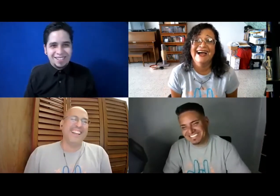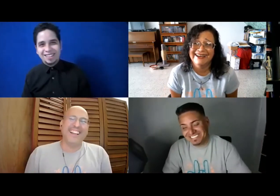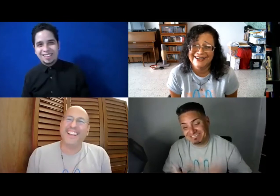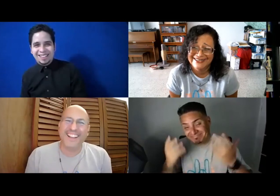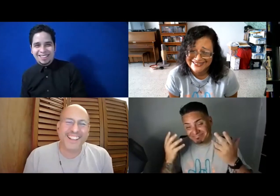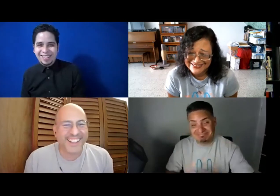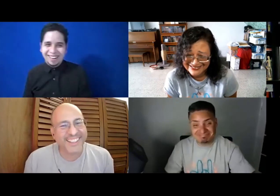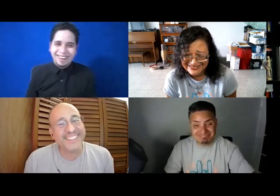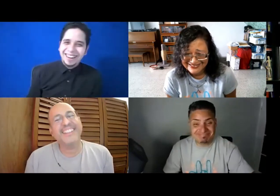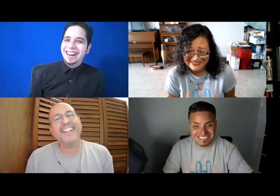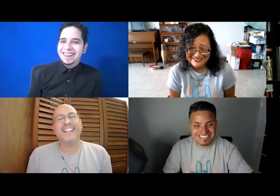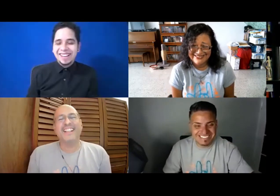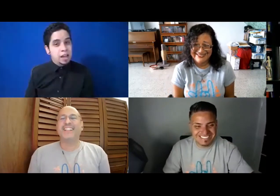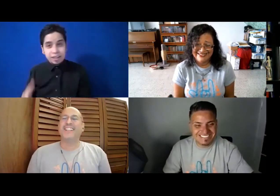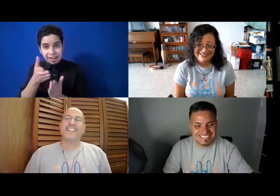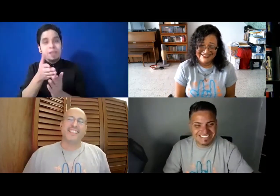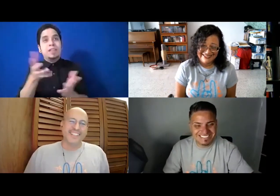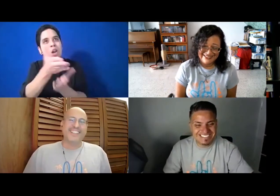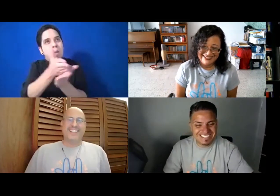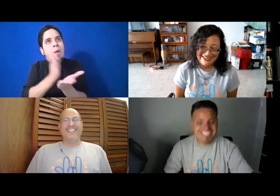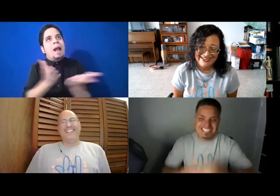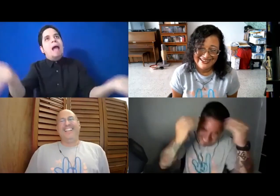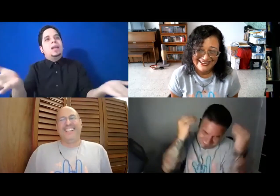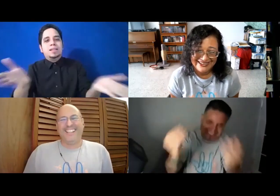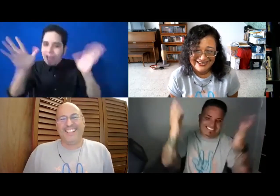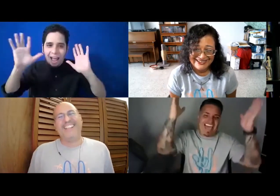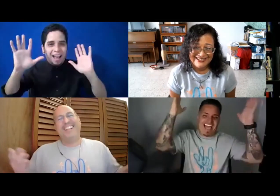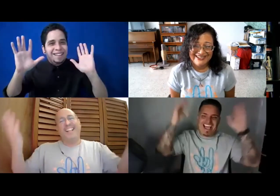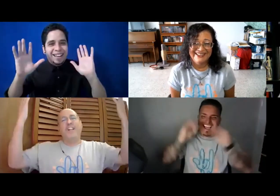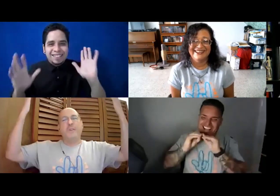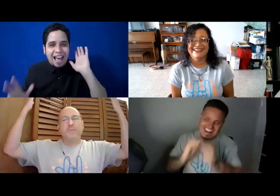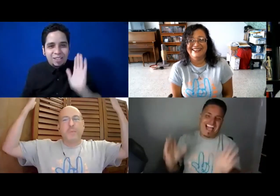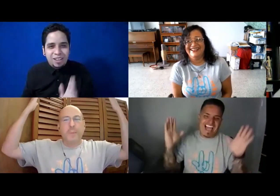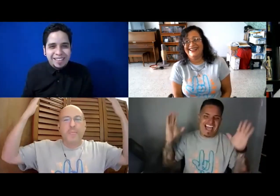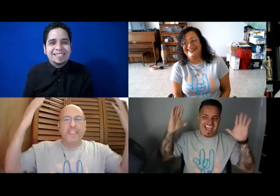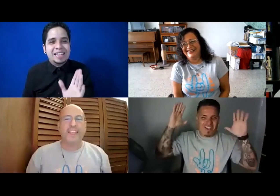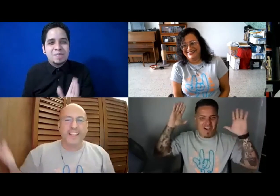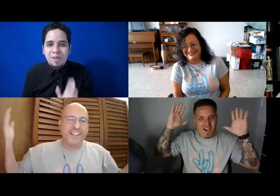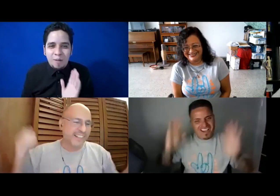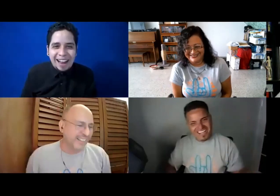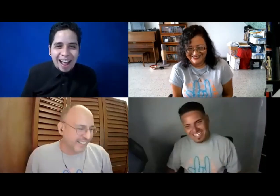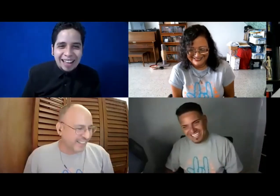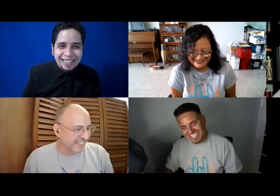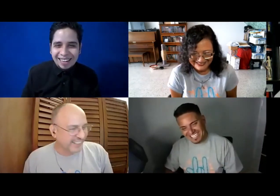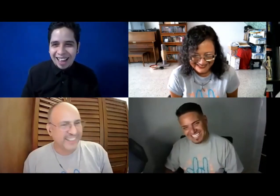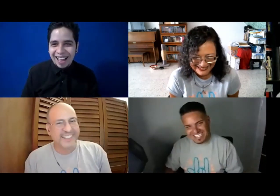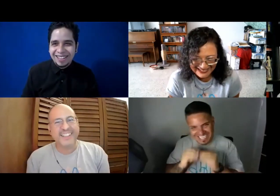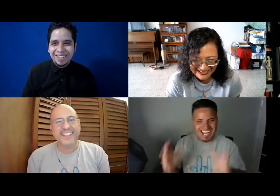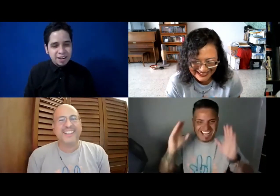a pedir el aguacate. Él no quiere comer su aguacate, gente, pues vamos a cooperar. Vamos a comprar.